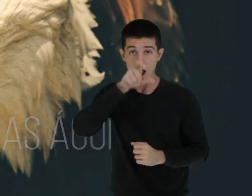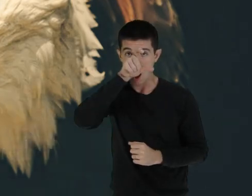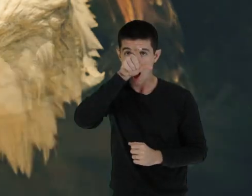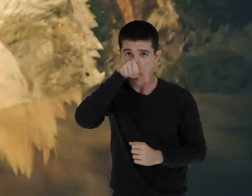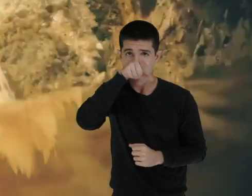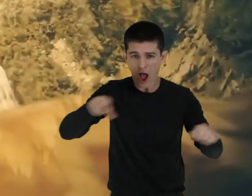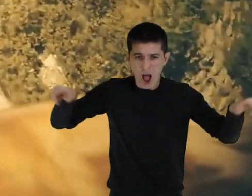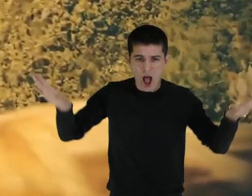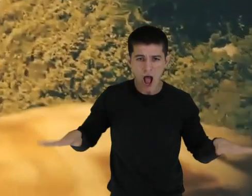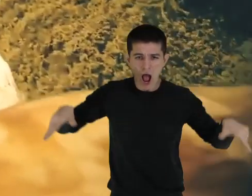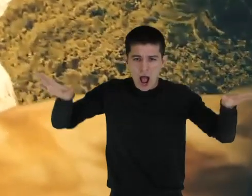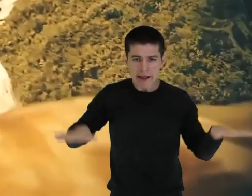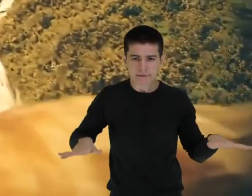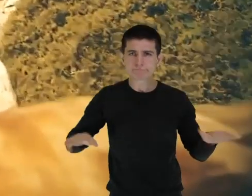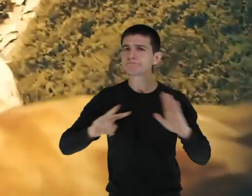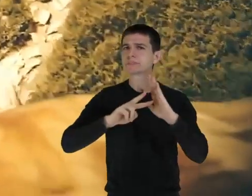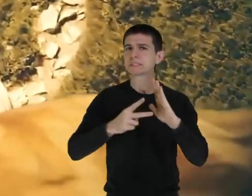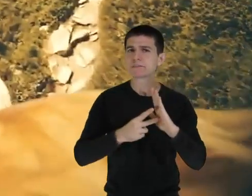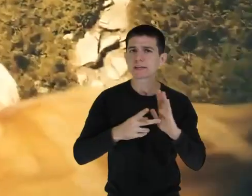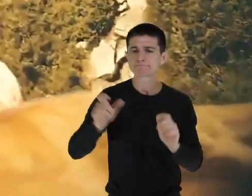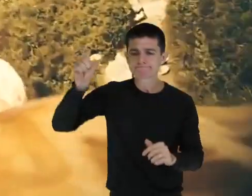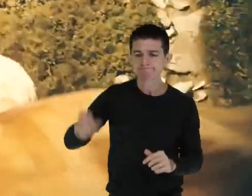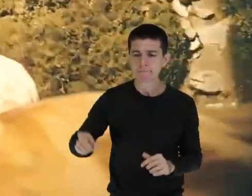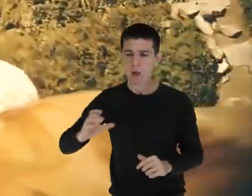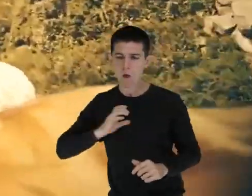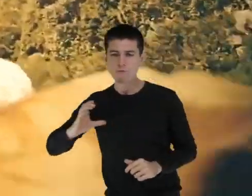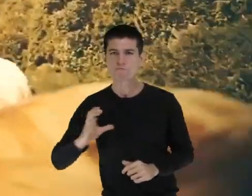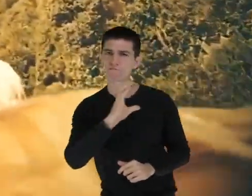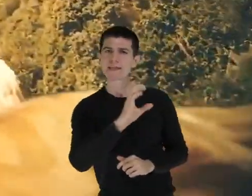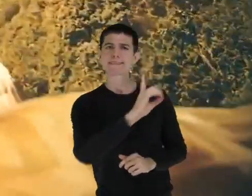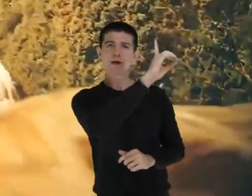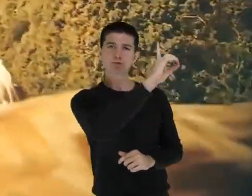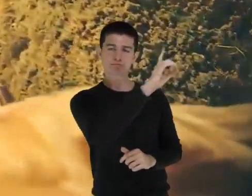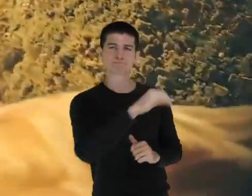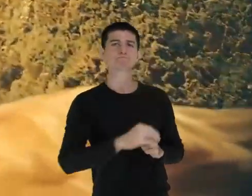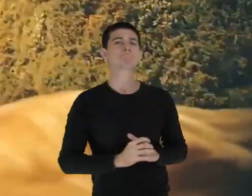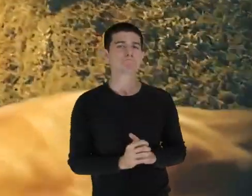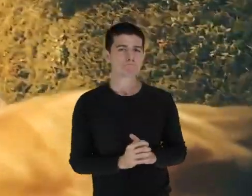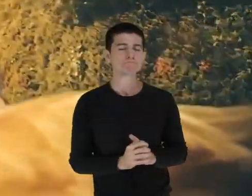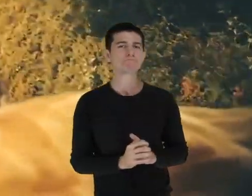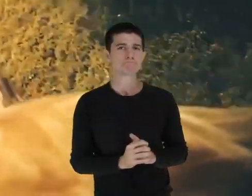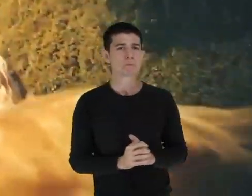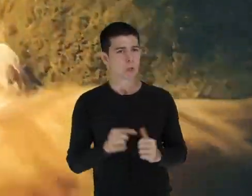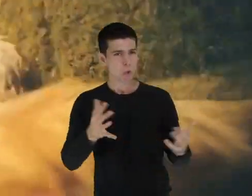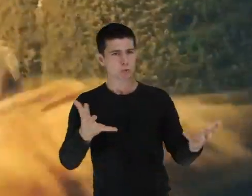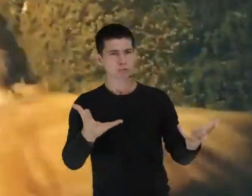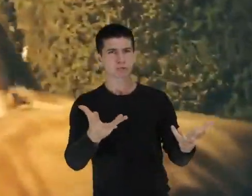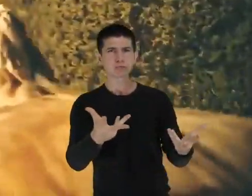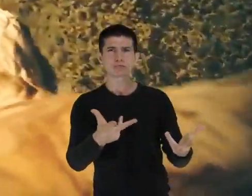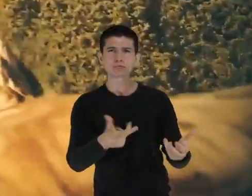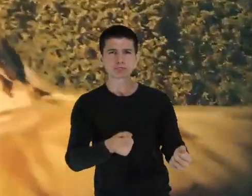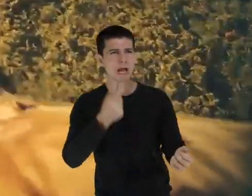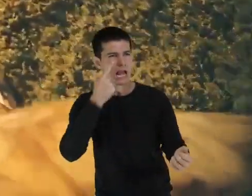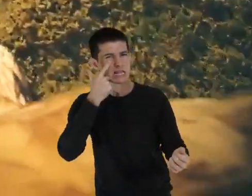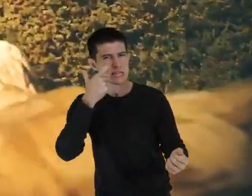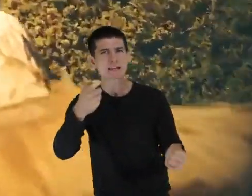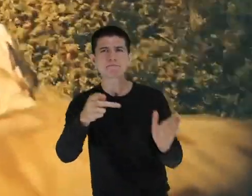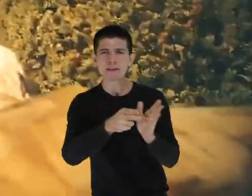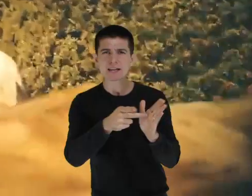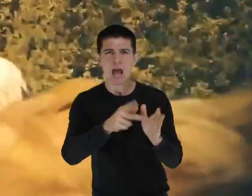A águia é usada como símbolo dos que confiam em Deus. Esse brilho é intenso e interessante